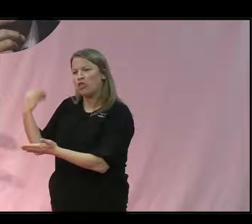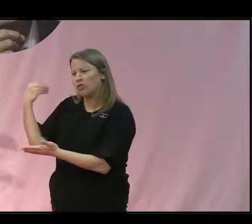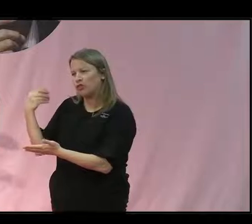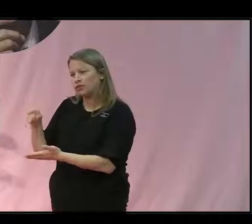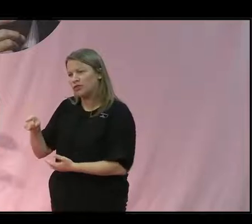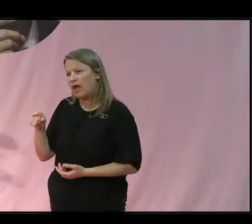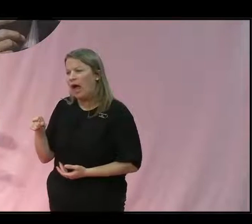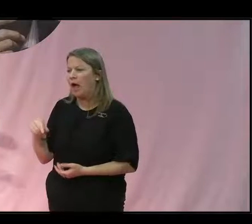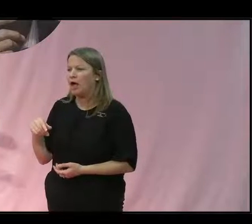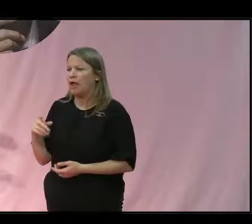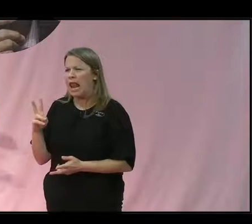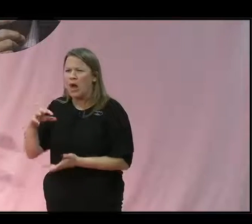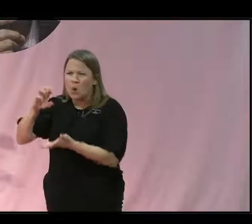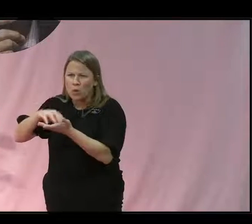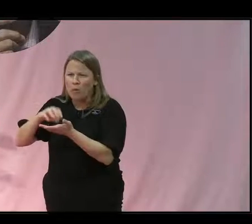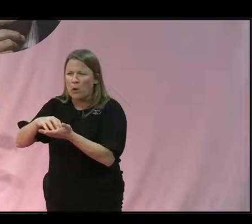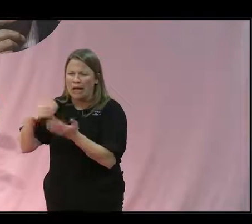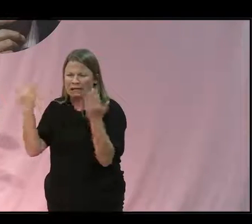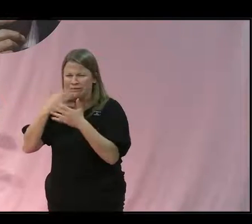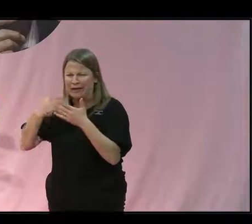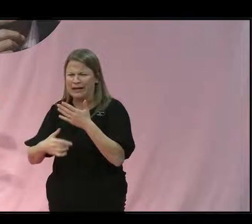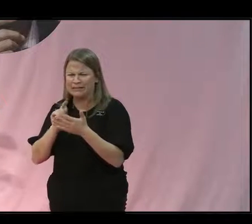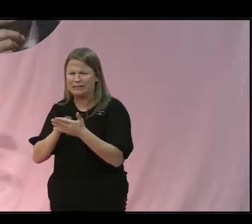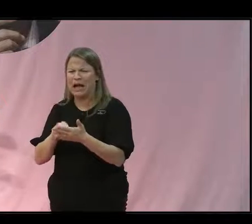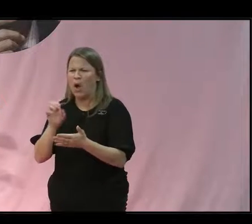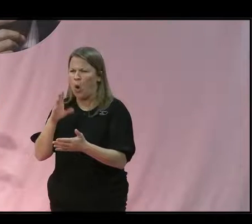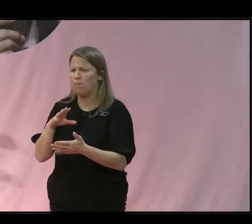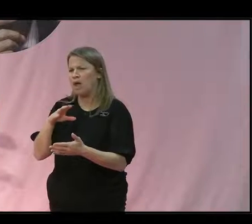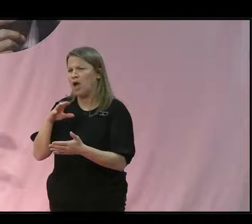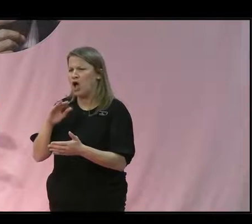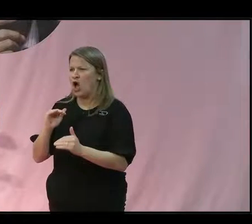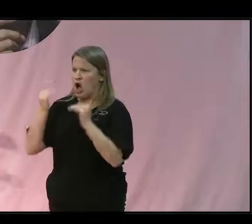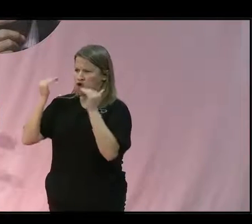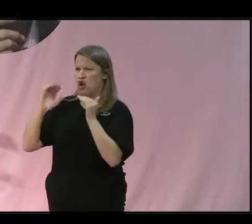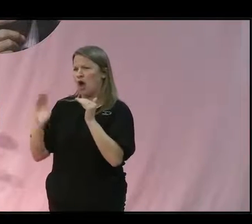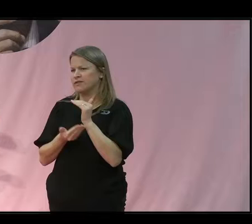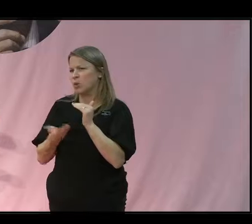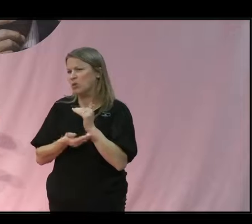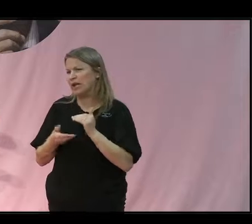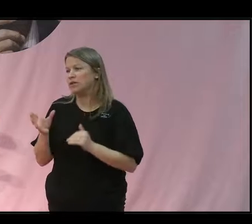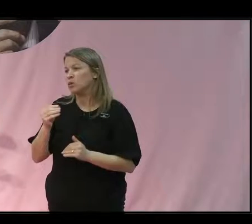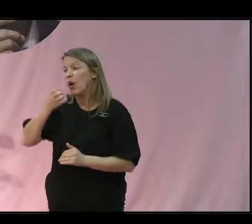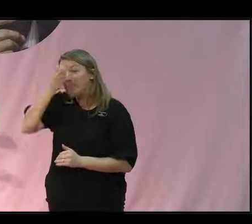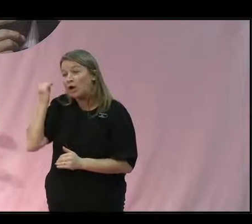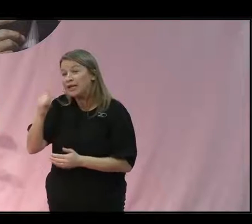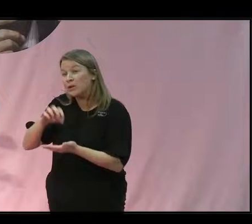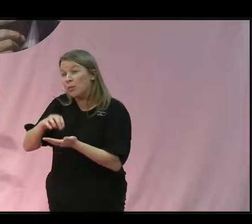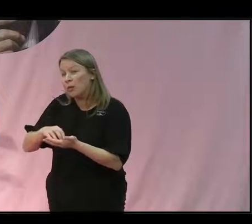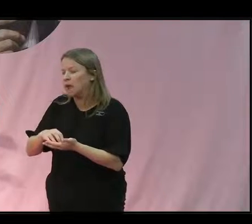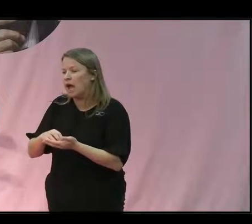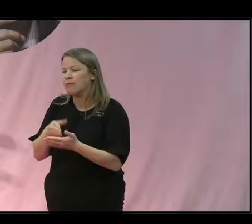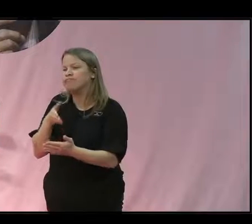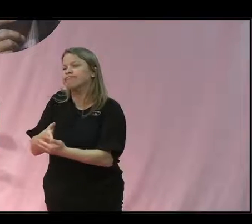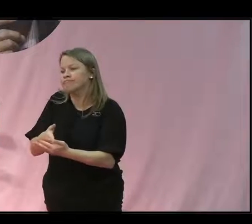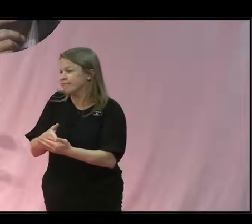Man svartlistade kommuner där avskogningen var väldigt hög. De med högsta avskogning så bönder i de kommunerna kunde inte få tillgång